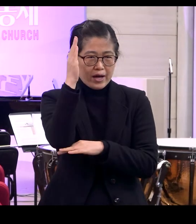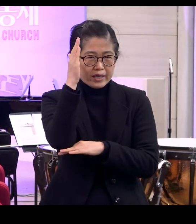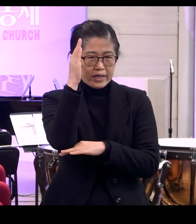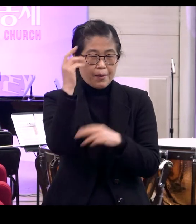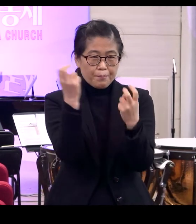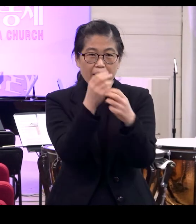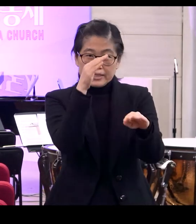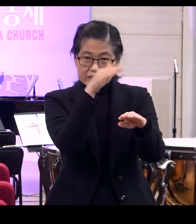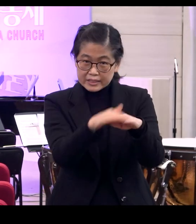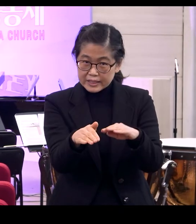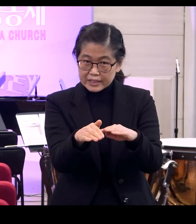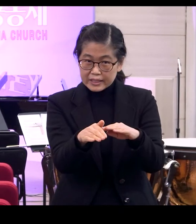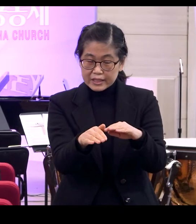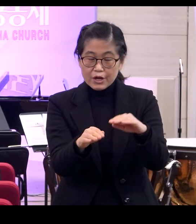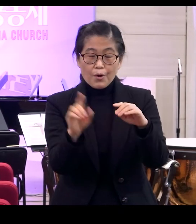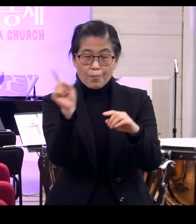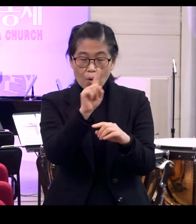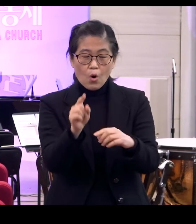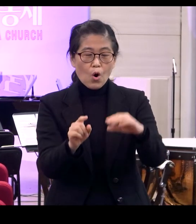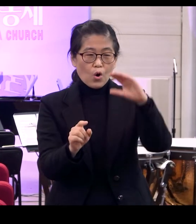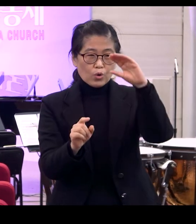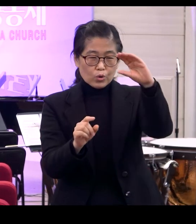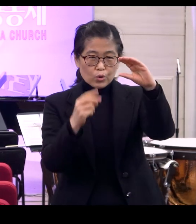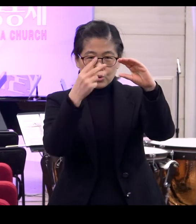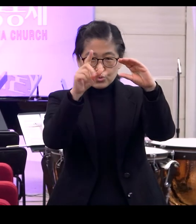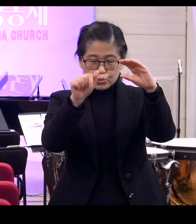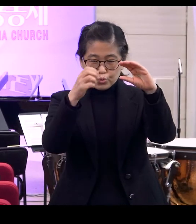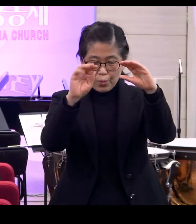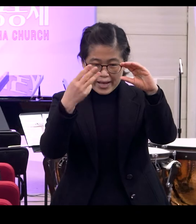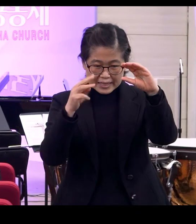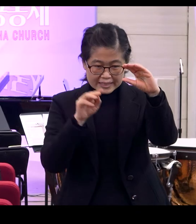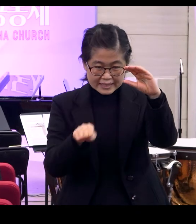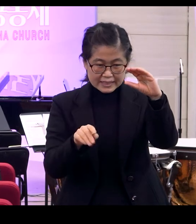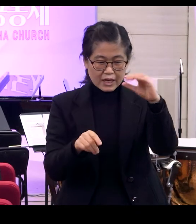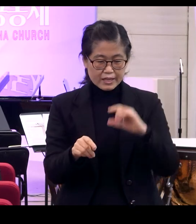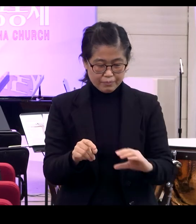두괄식 같습니까? 아니면 미괄식 같습니까?